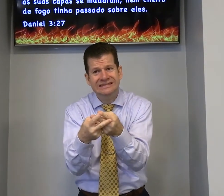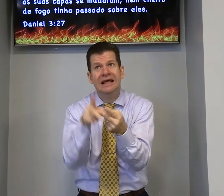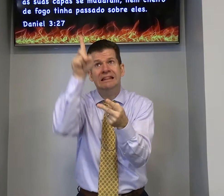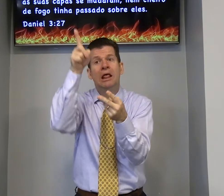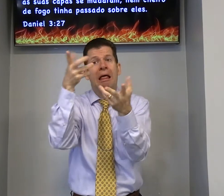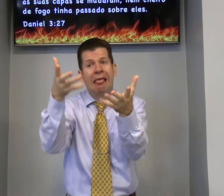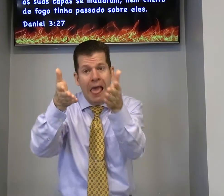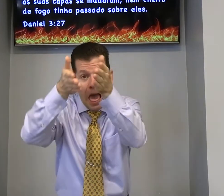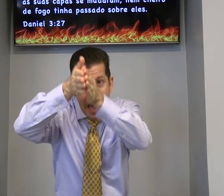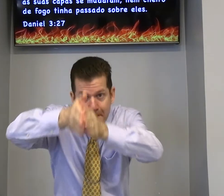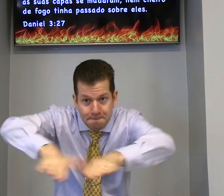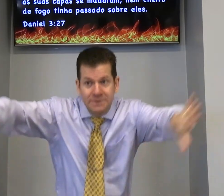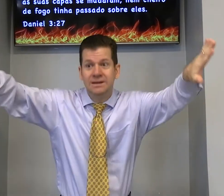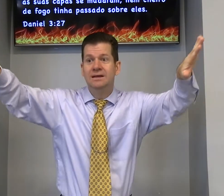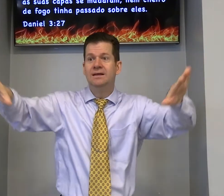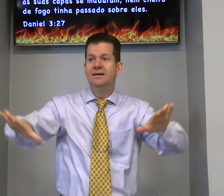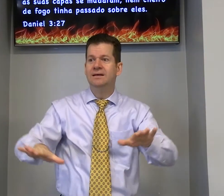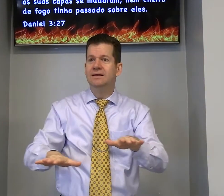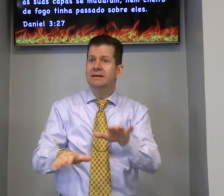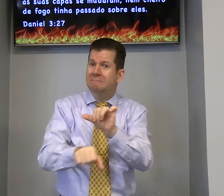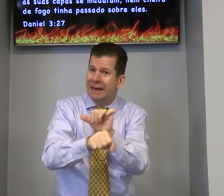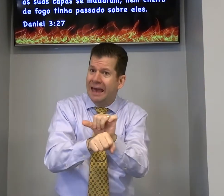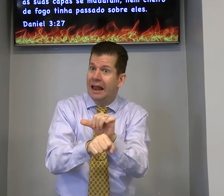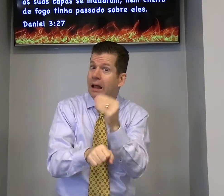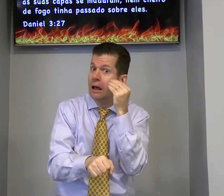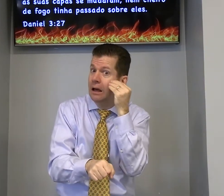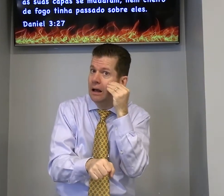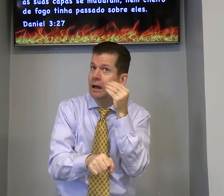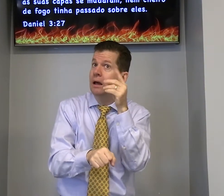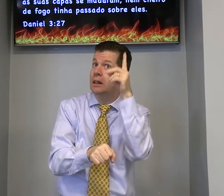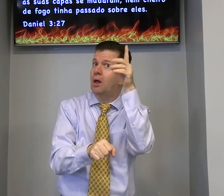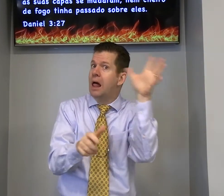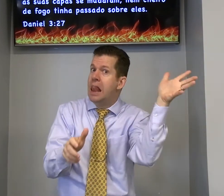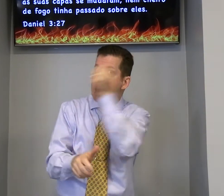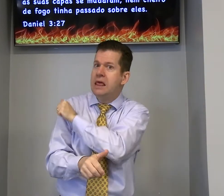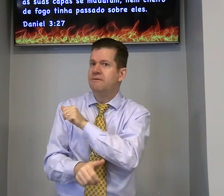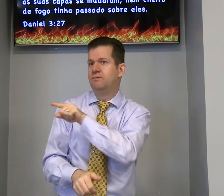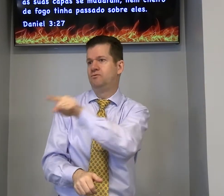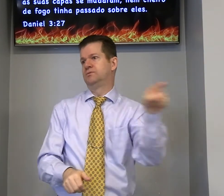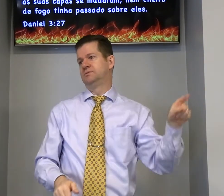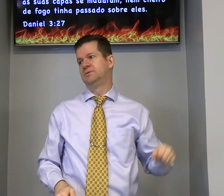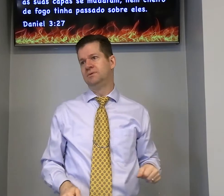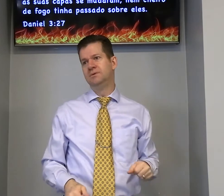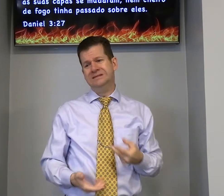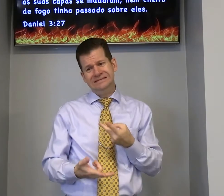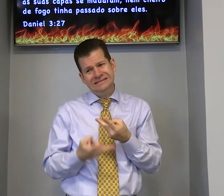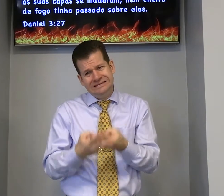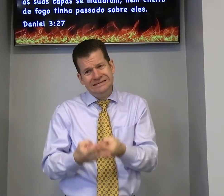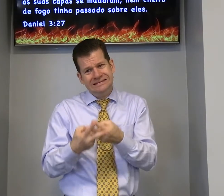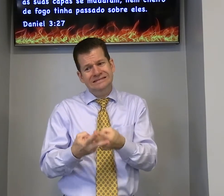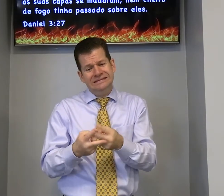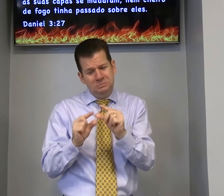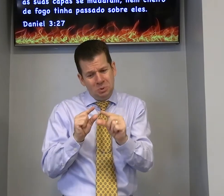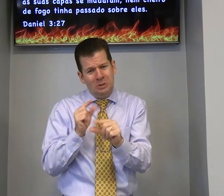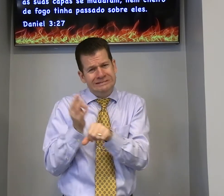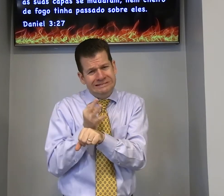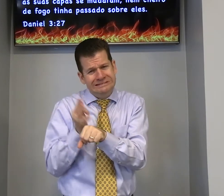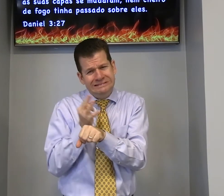paciente espera Deus abrir seu mar vermelho para Deus para dar seu livramento